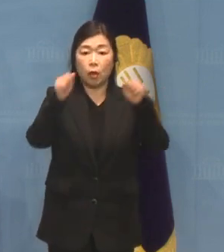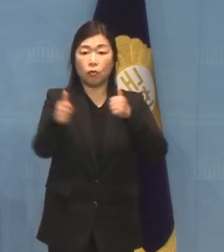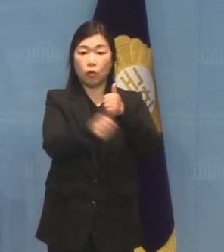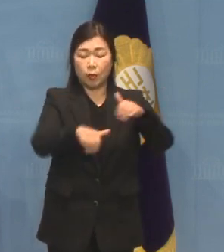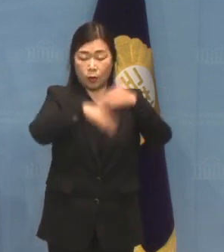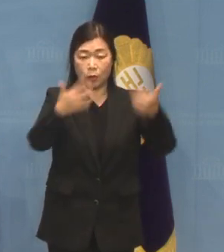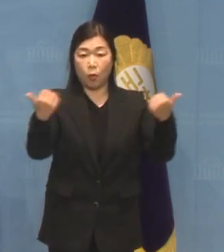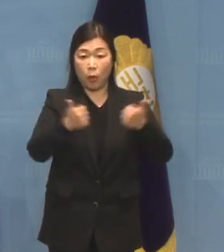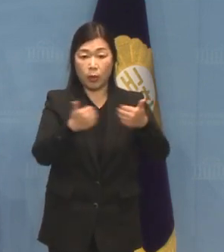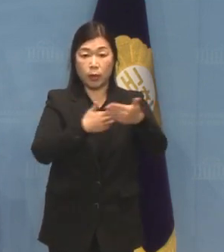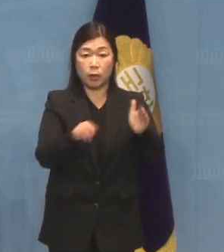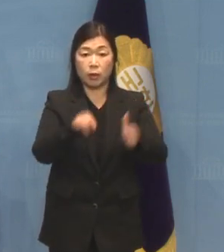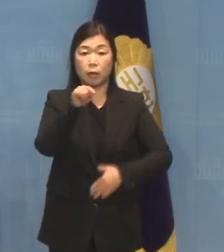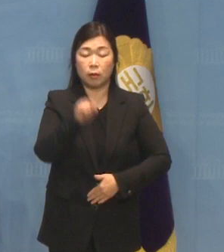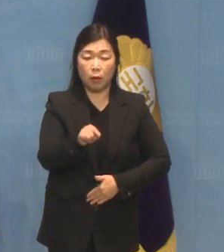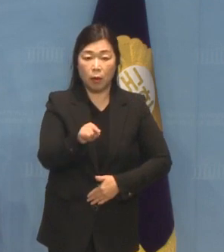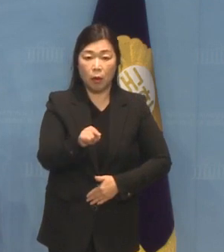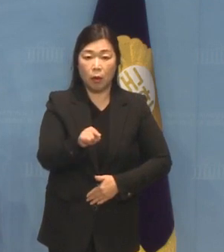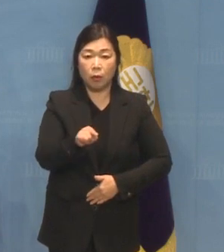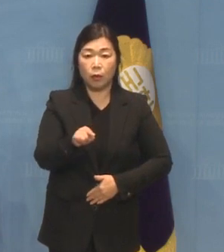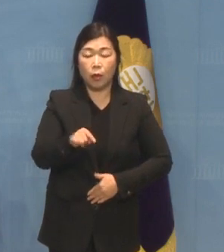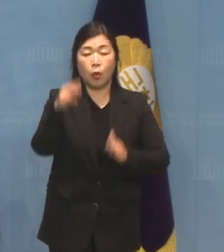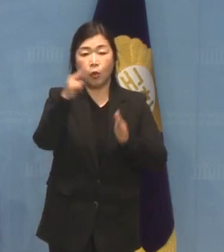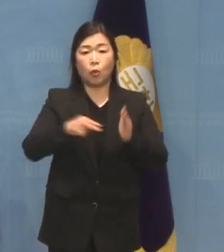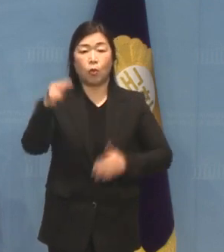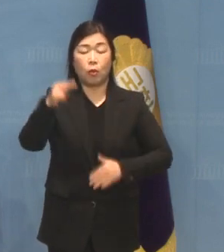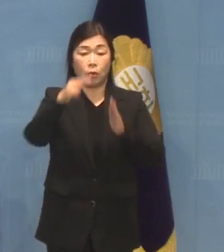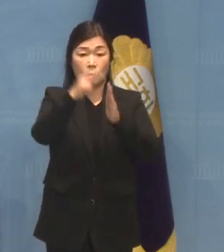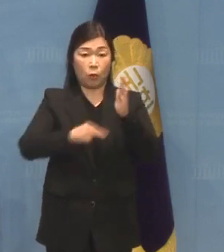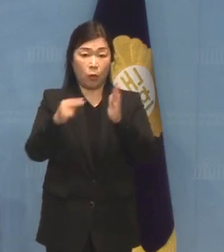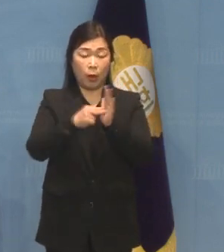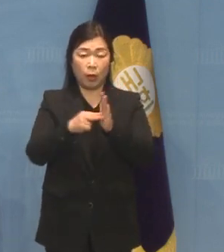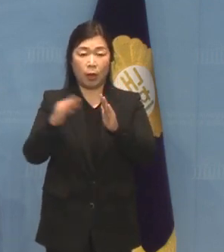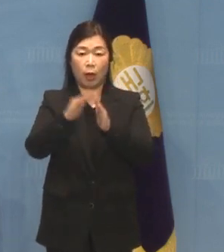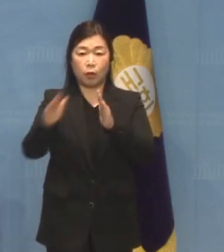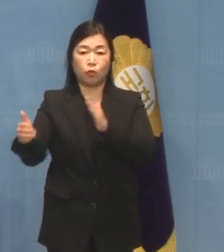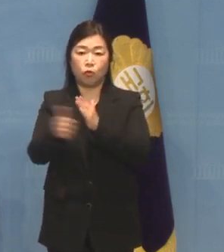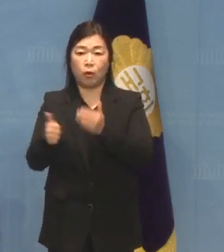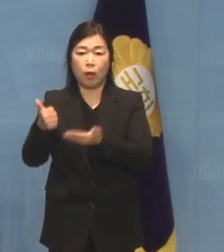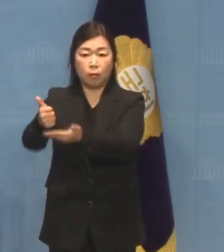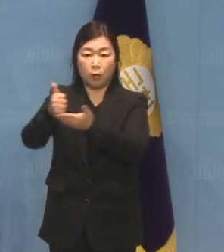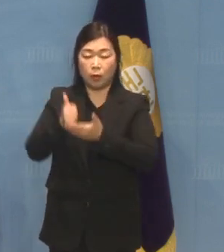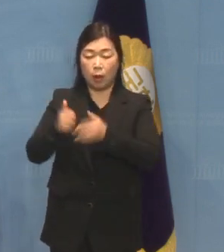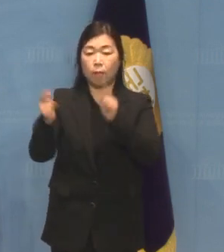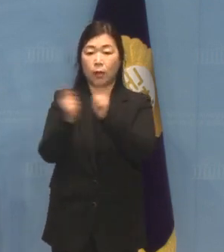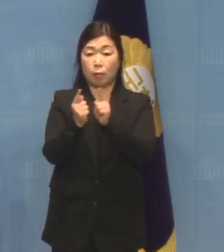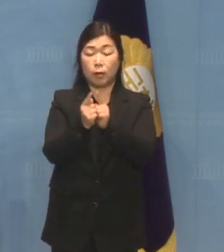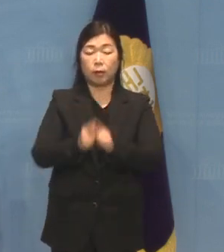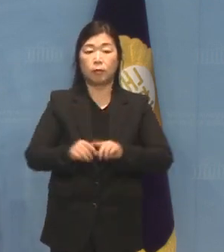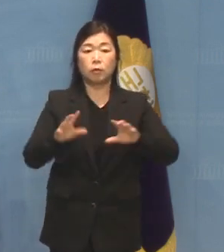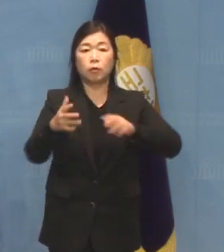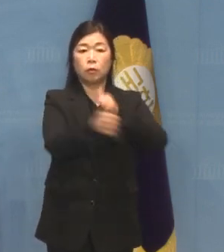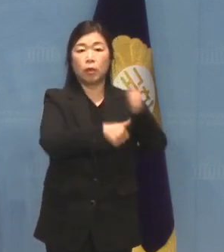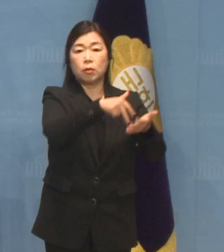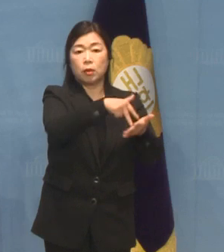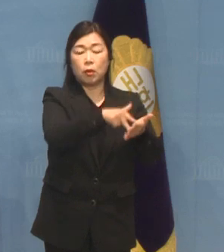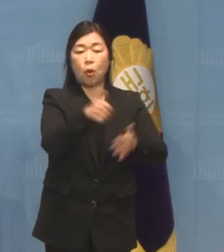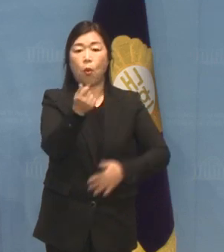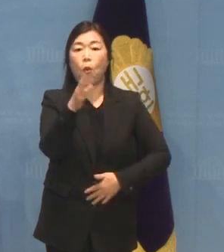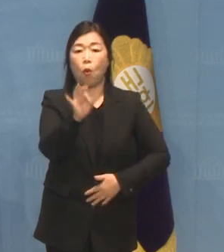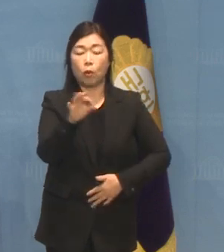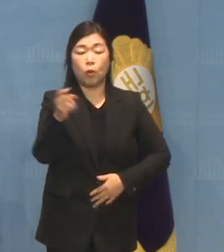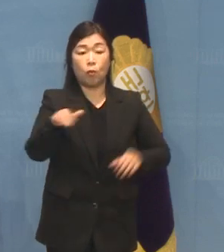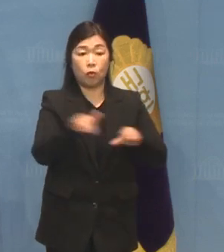전체회의실에서 노르웨이 가족문화위원회 방안단을 면담합니다 국회 측에서는 홍의표